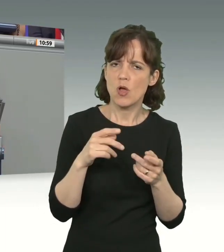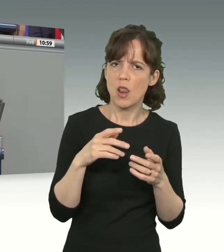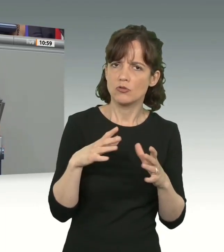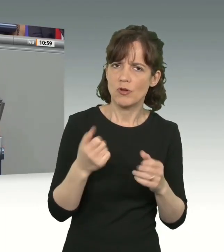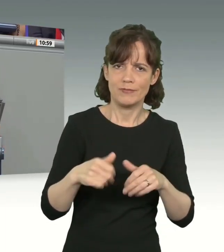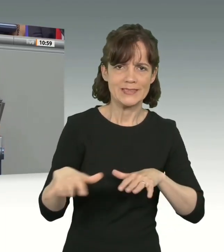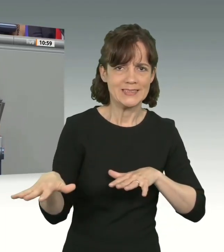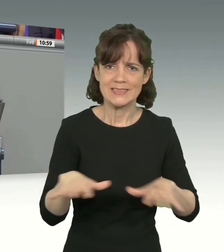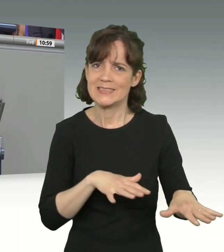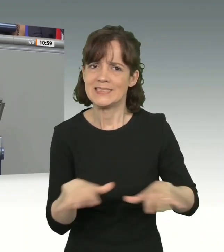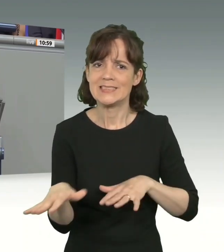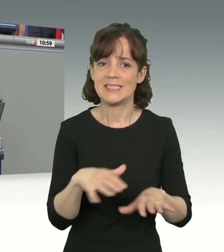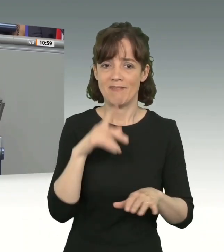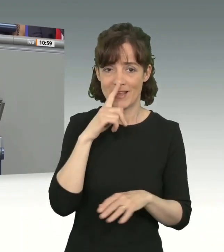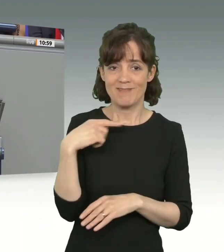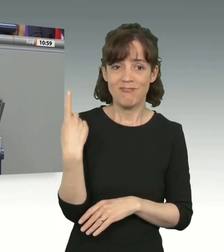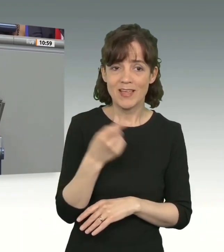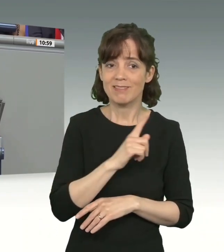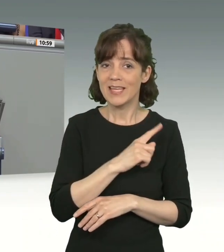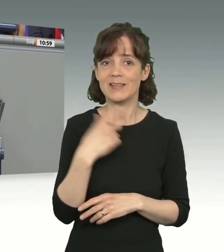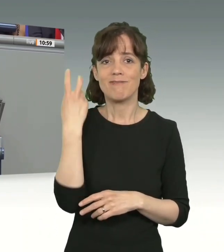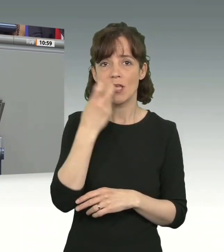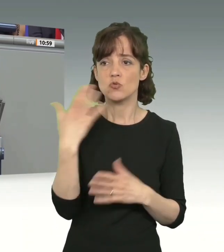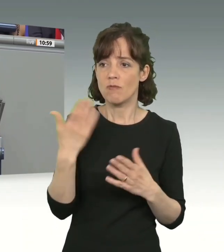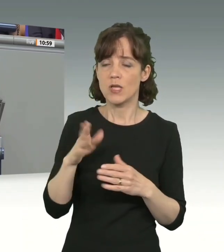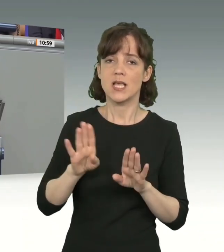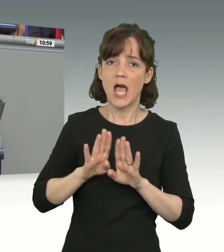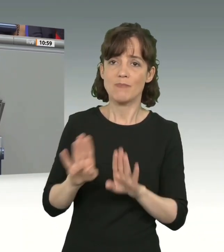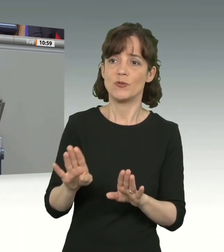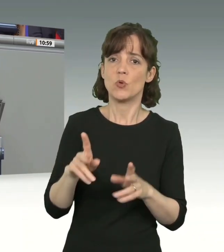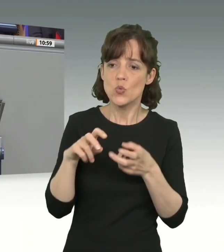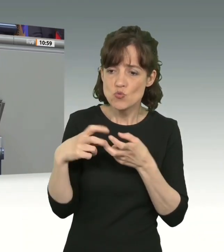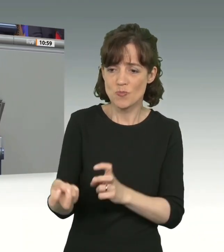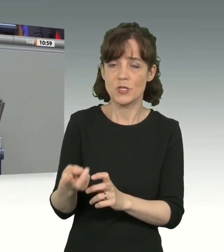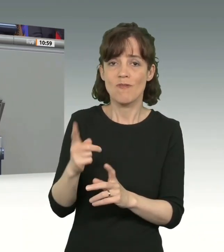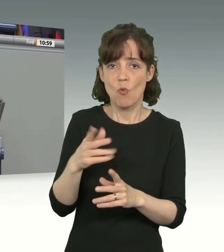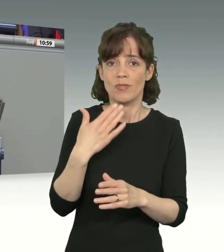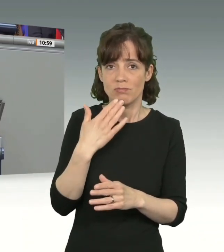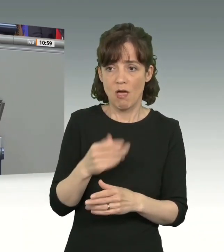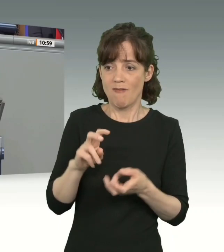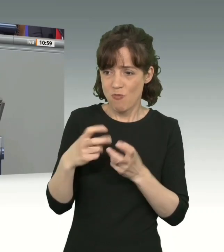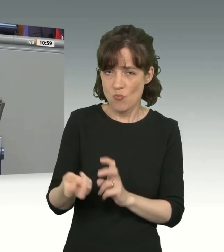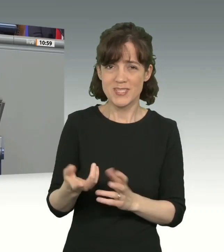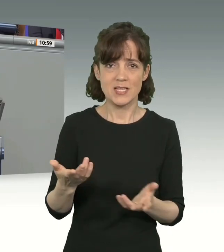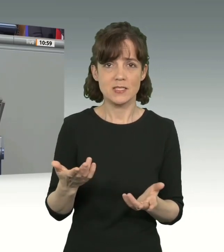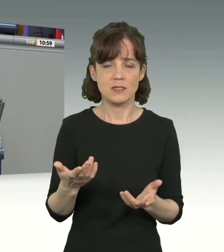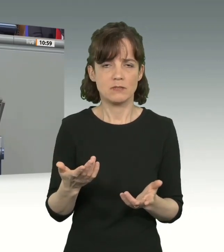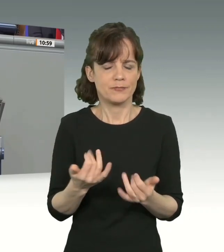das noch beherrschen, wenn wir nicht wenigstens versuchen, die Abschiebungen durchzusetzen, die durchgesetzt werden könnten?